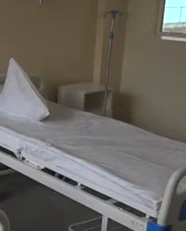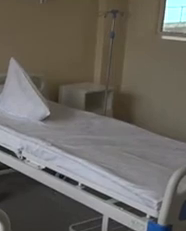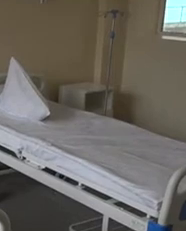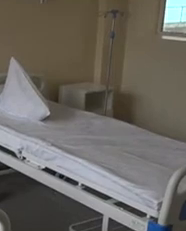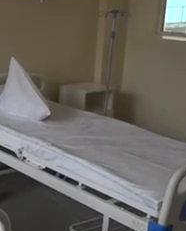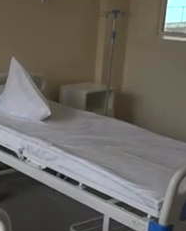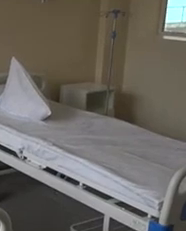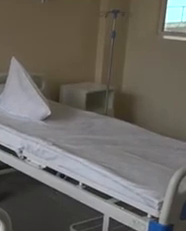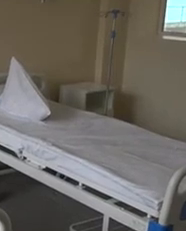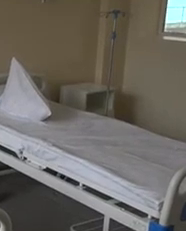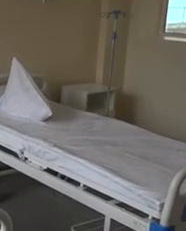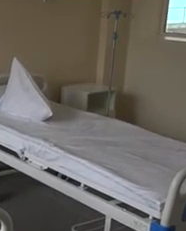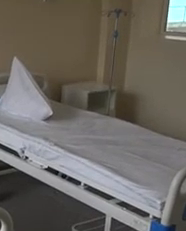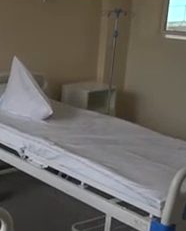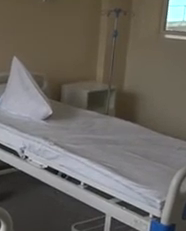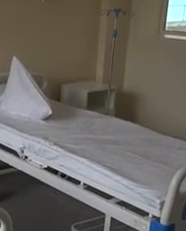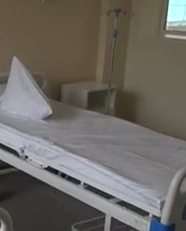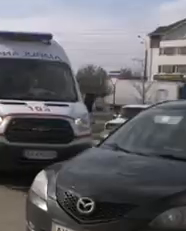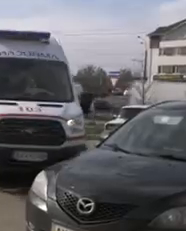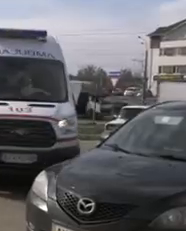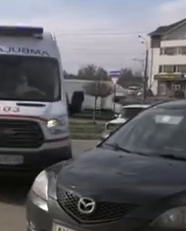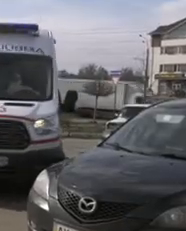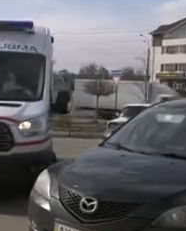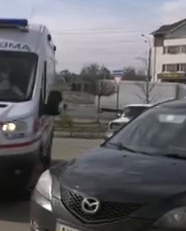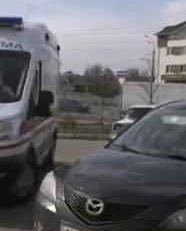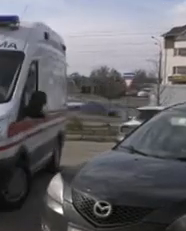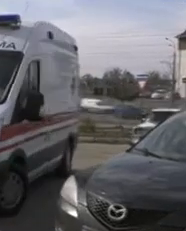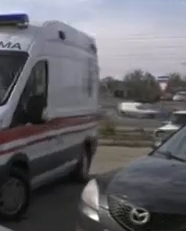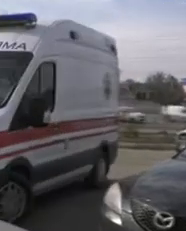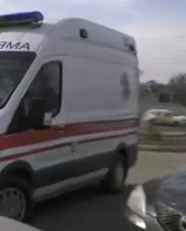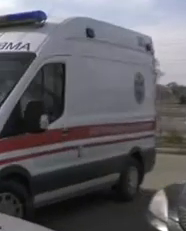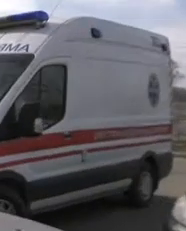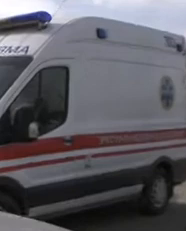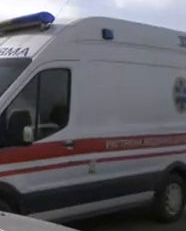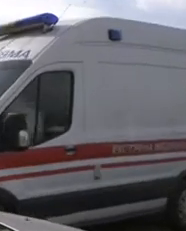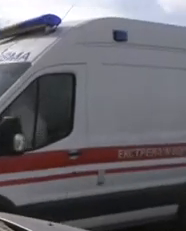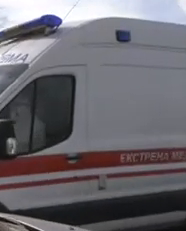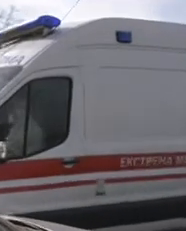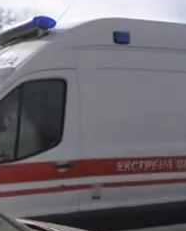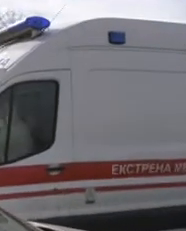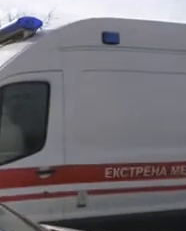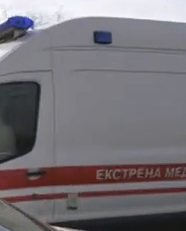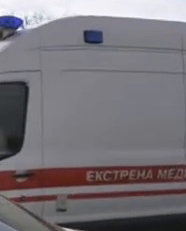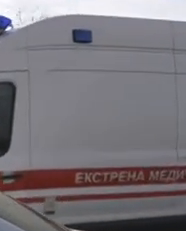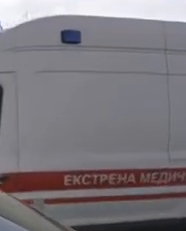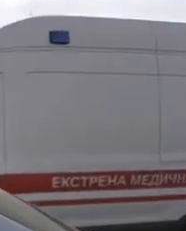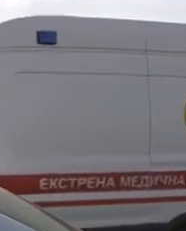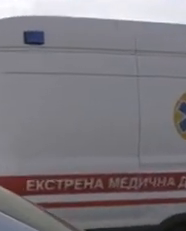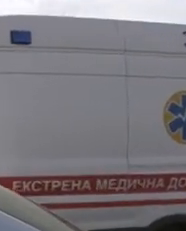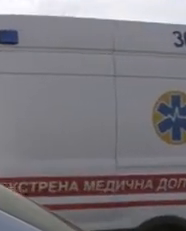ускладнення ситуації система охорони здоров'я не витримує навантаження і не в змозі надавати всім захворішим